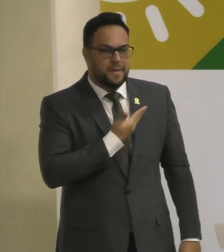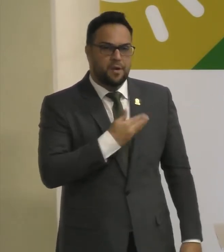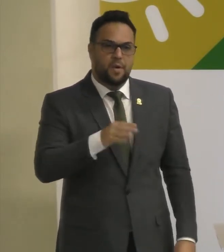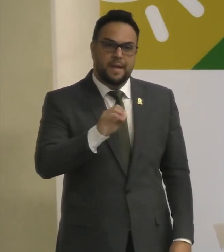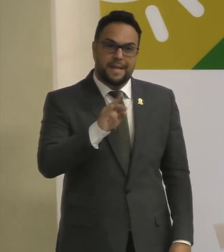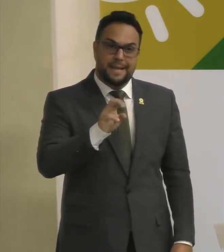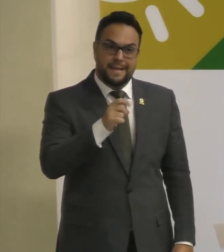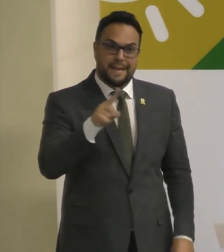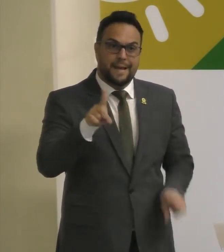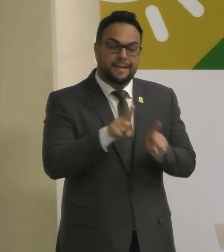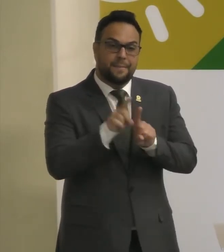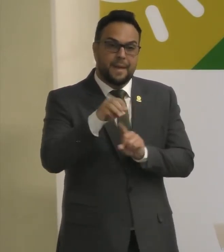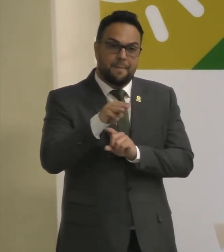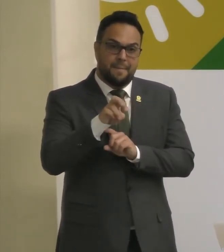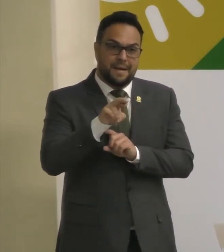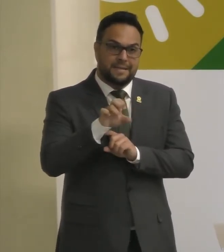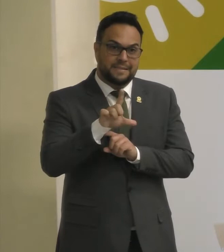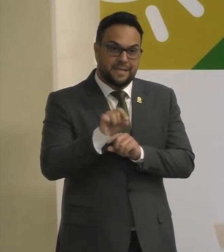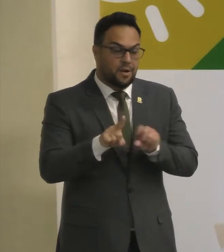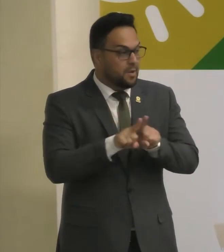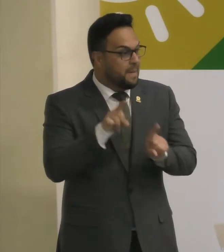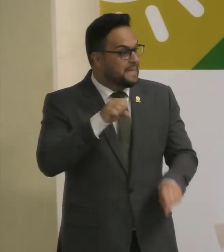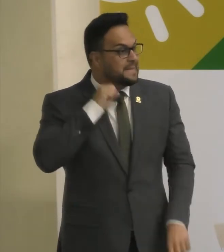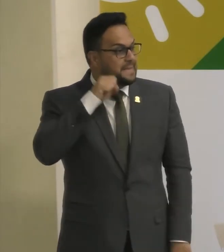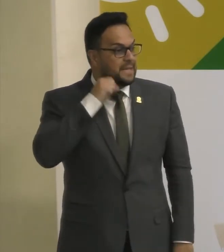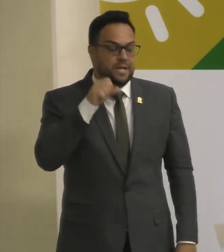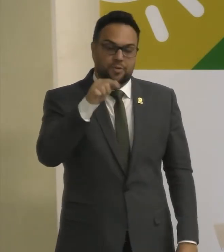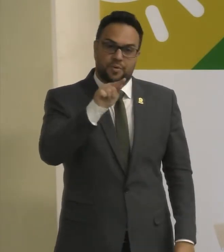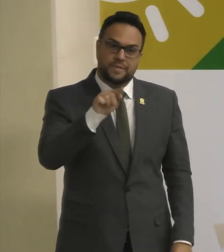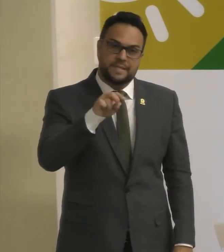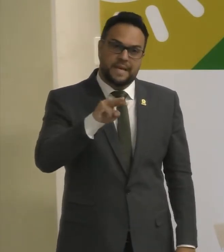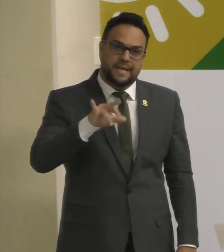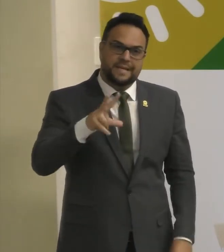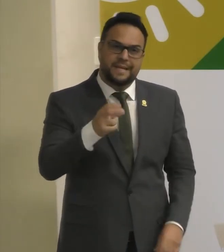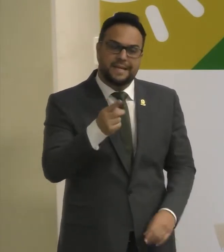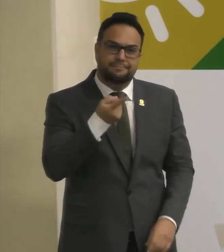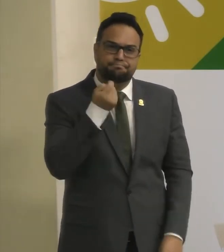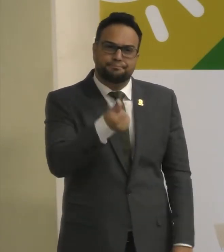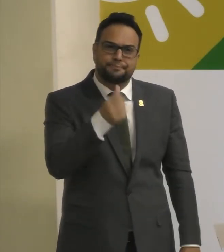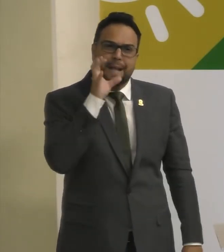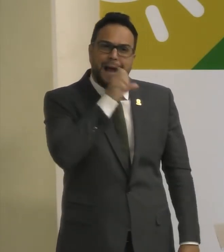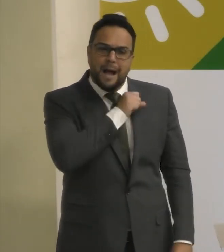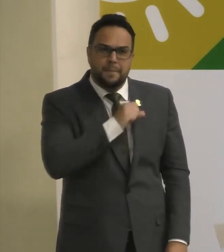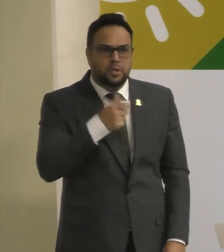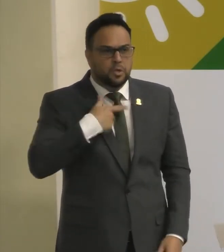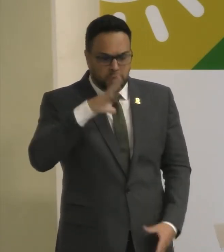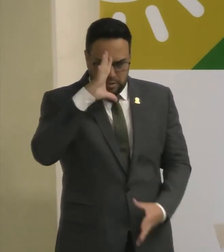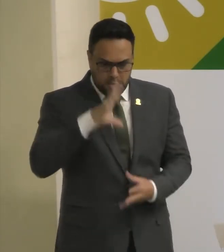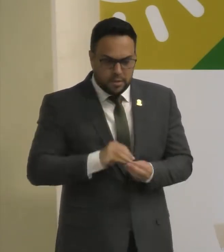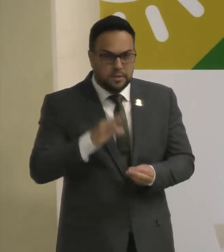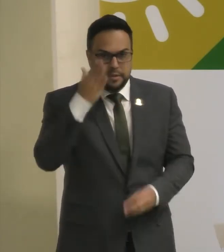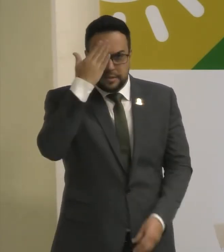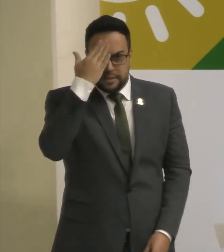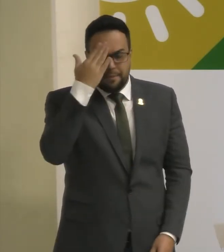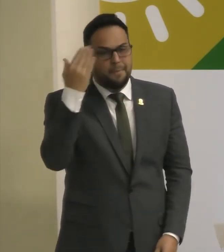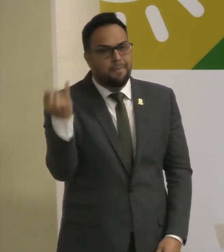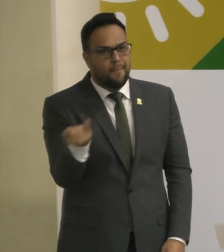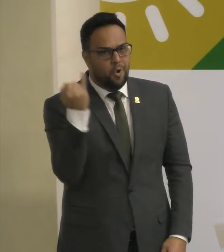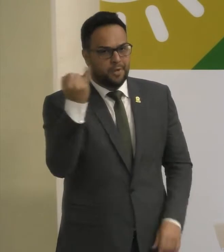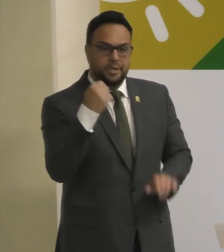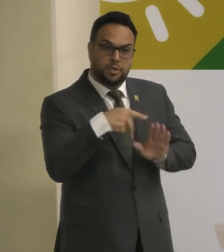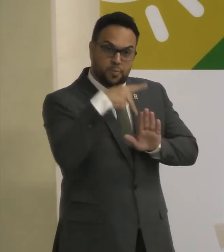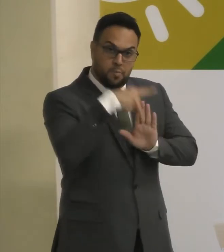Ramos E o senador Zequinha Por tão rapidamente Entender o contexto E o quão importante Esse